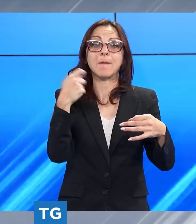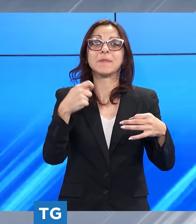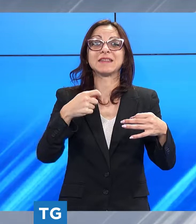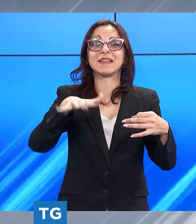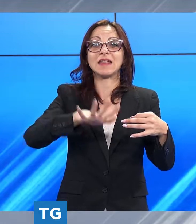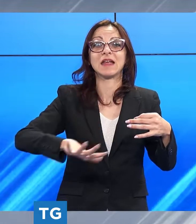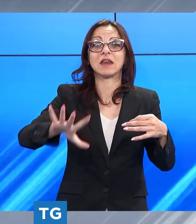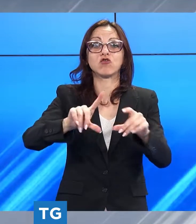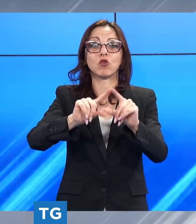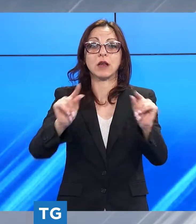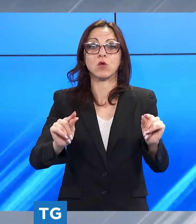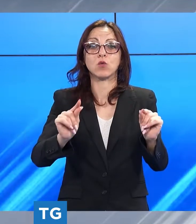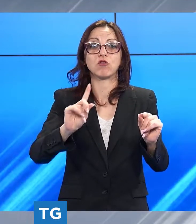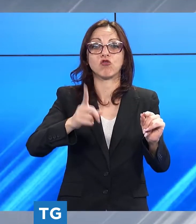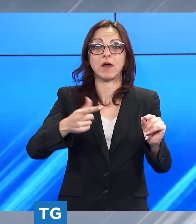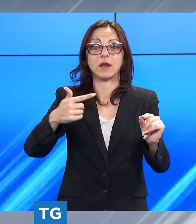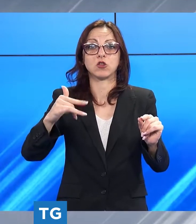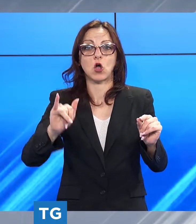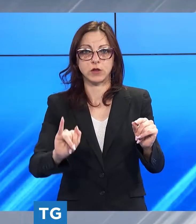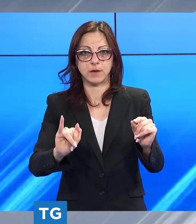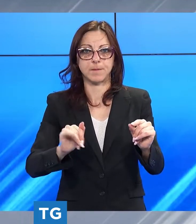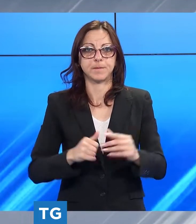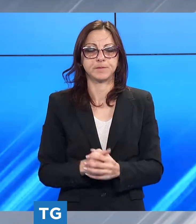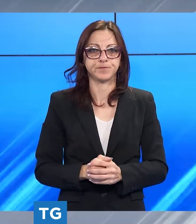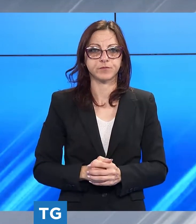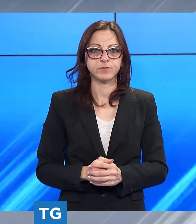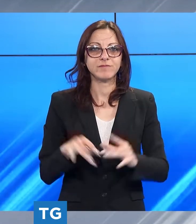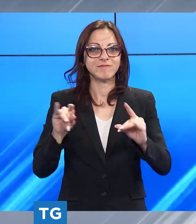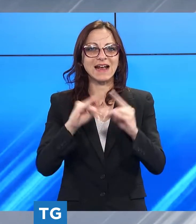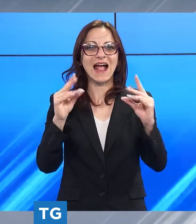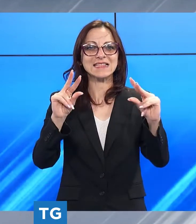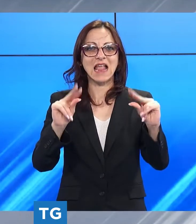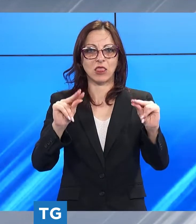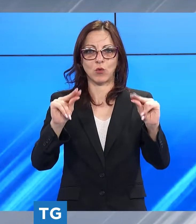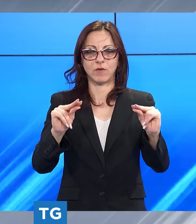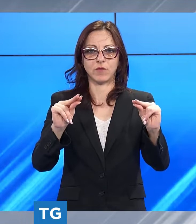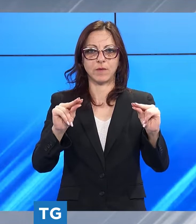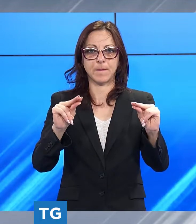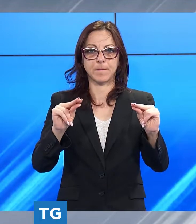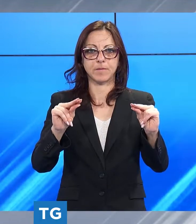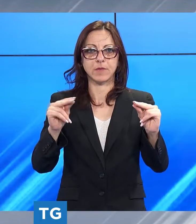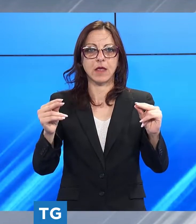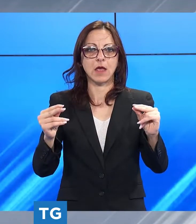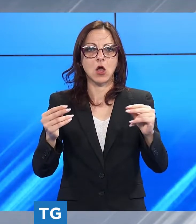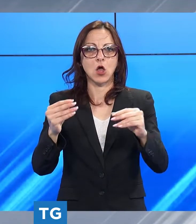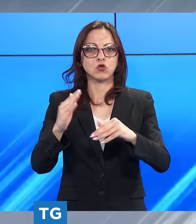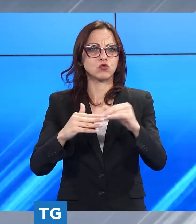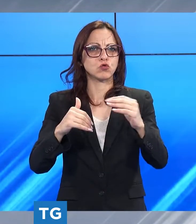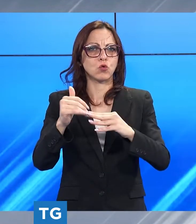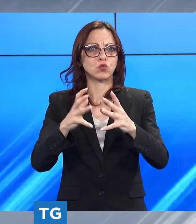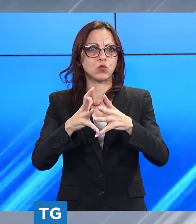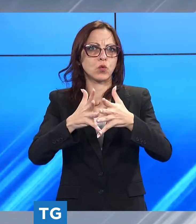giovanni toti e andiamo a casselnuovo per vedere la mega struttura che è stata